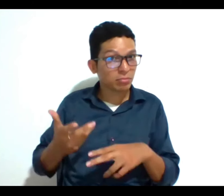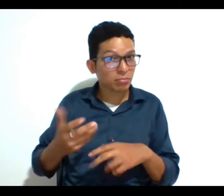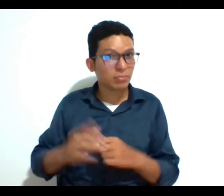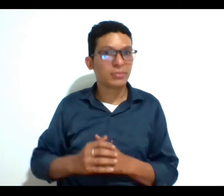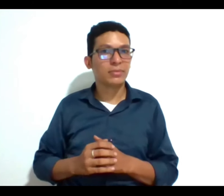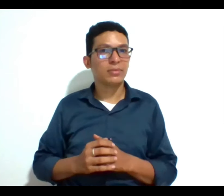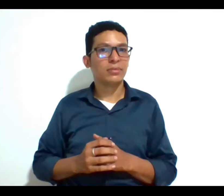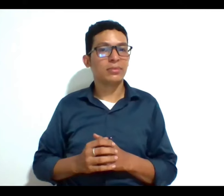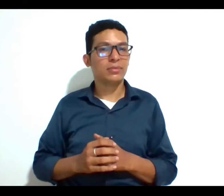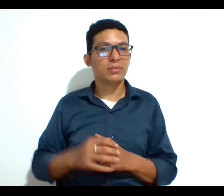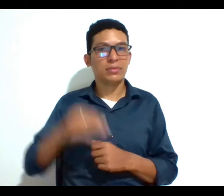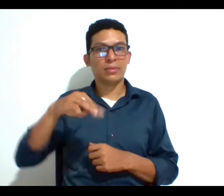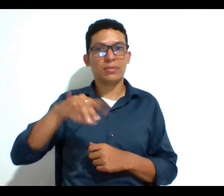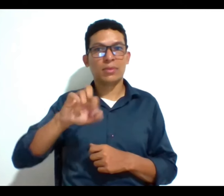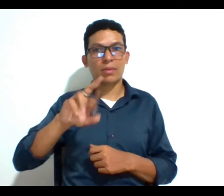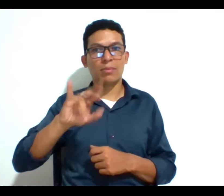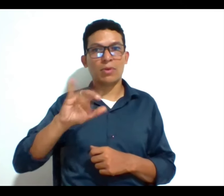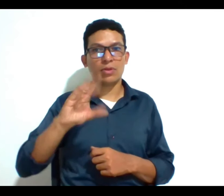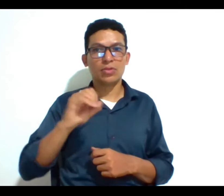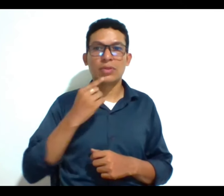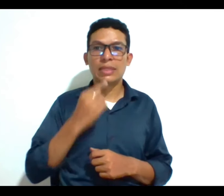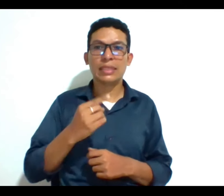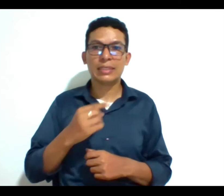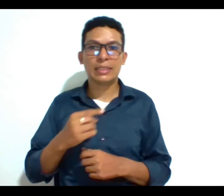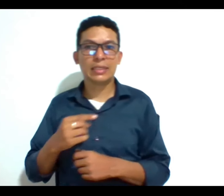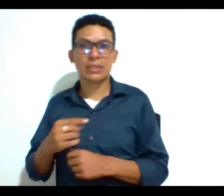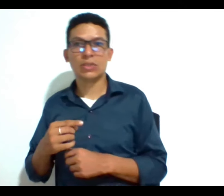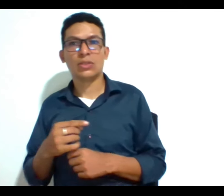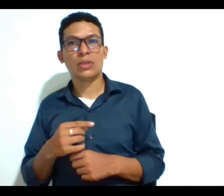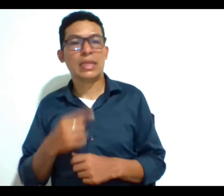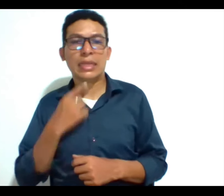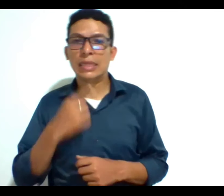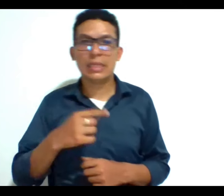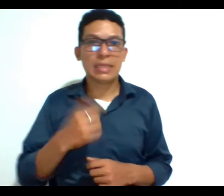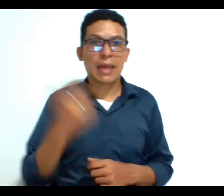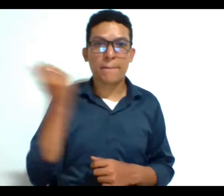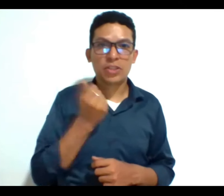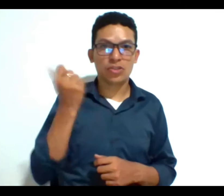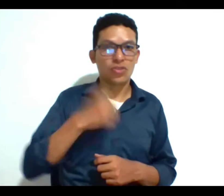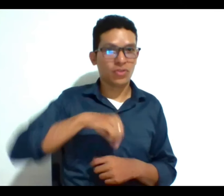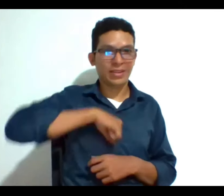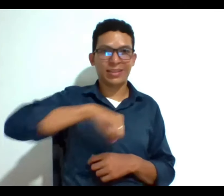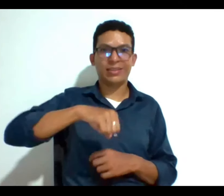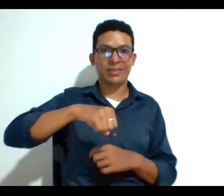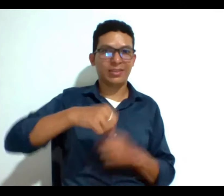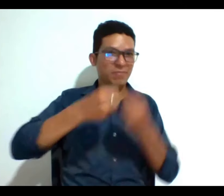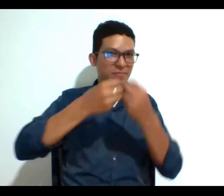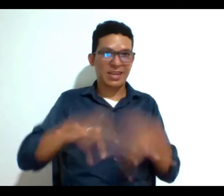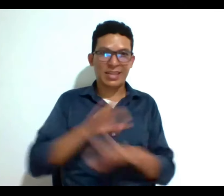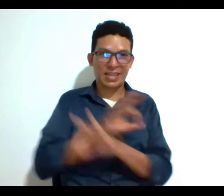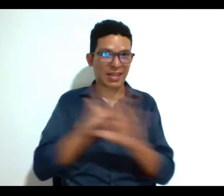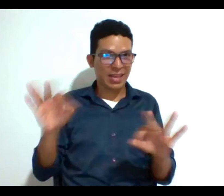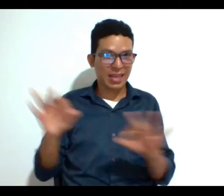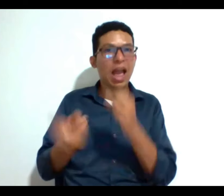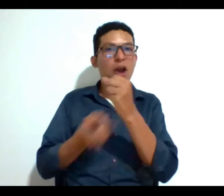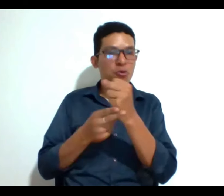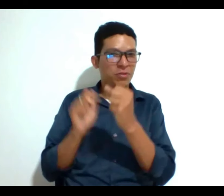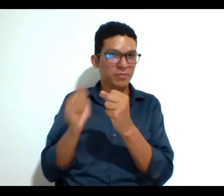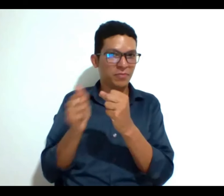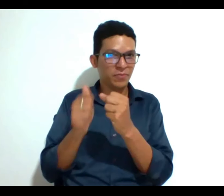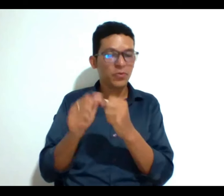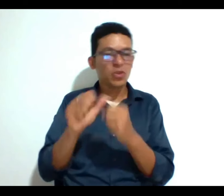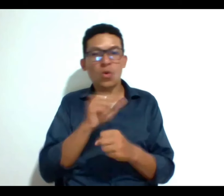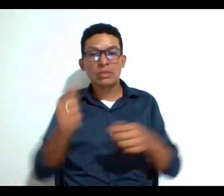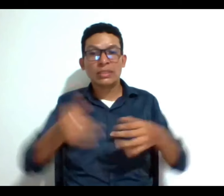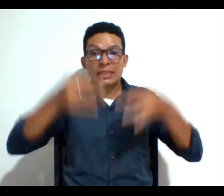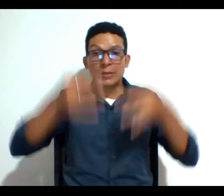Mauricio Giraldo después nos dice en pensiones no se pierden los derechos porque es un ahorro realizado por la persona en el tema de seguros de vida y otros no tengo